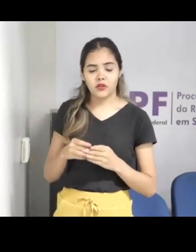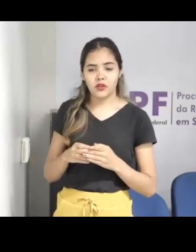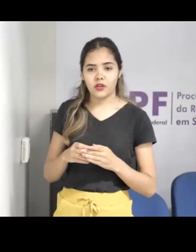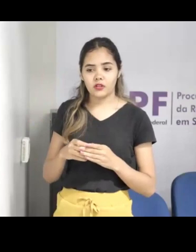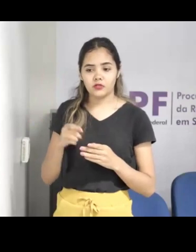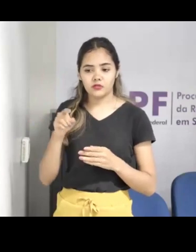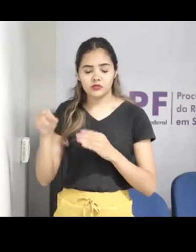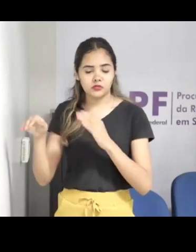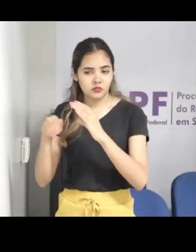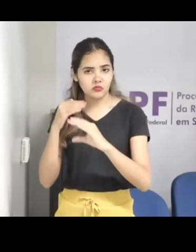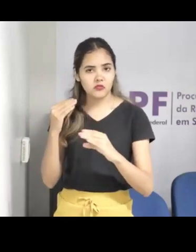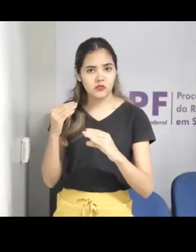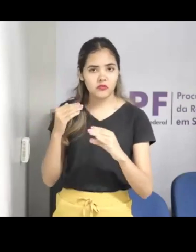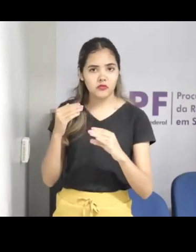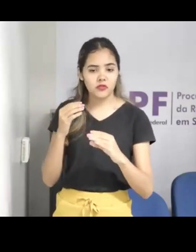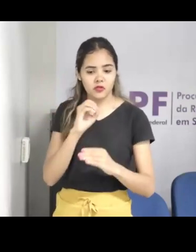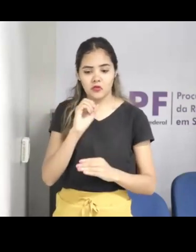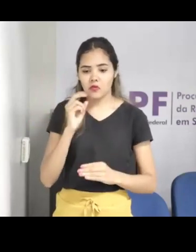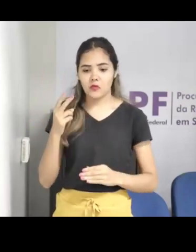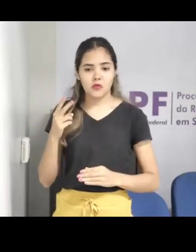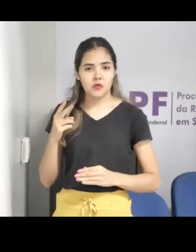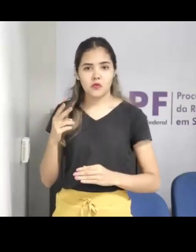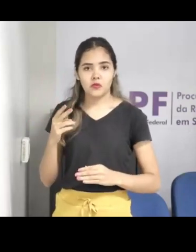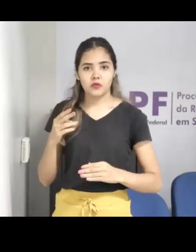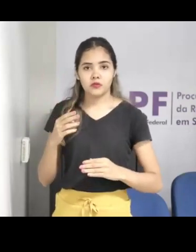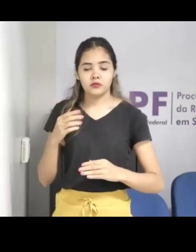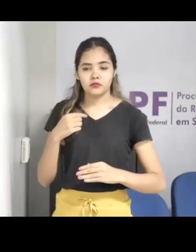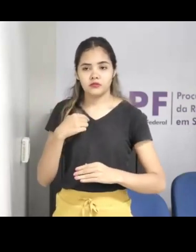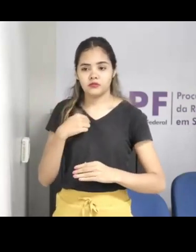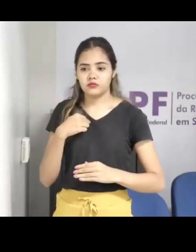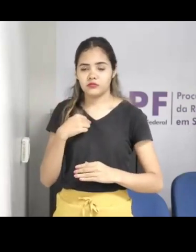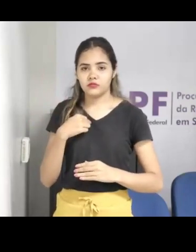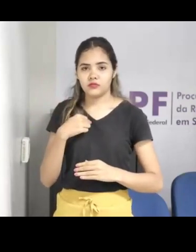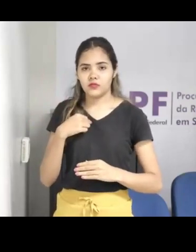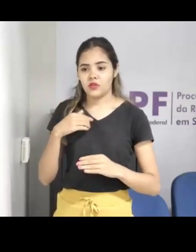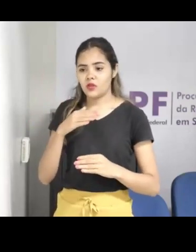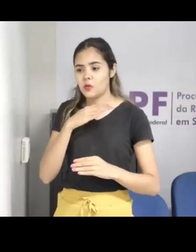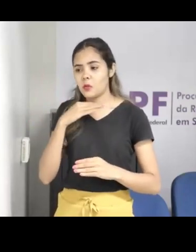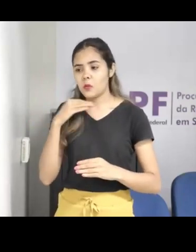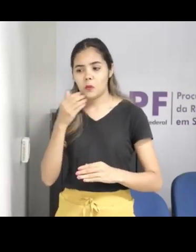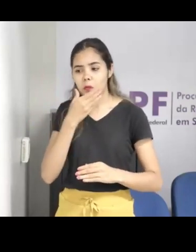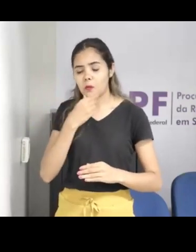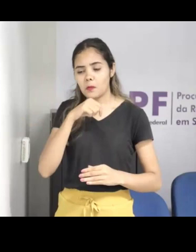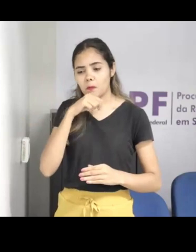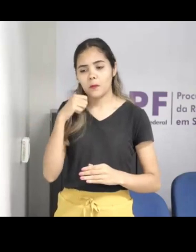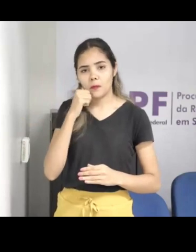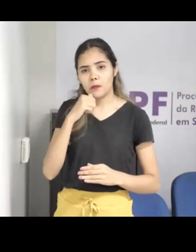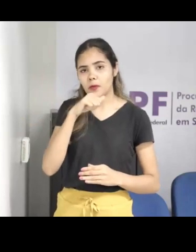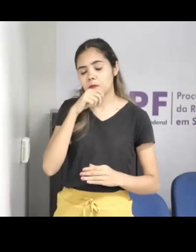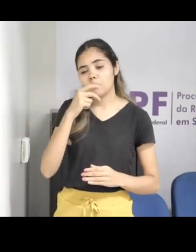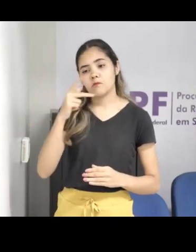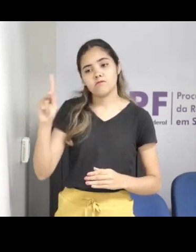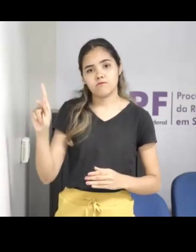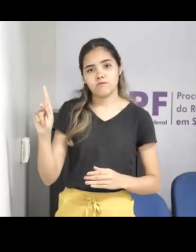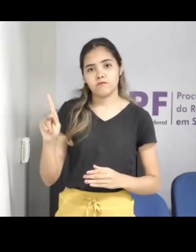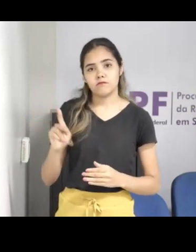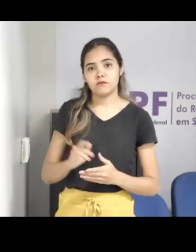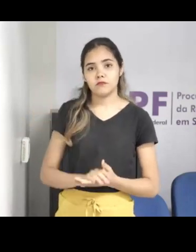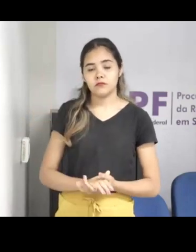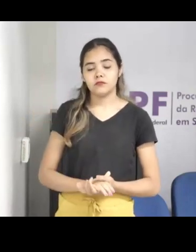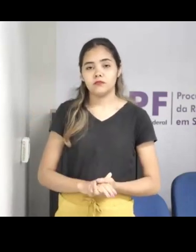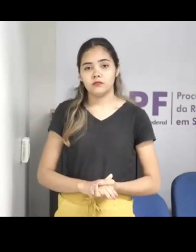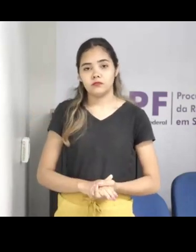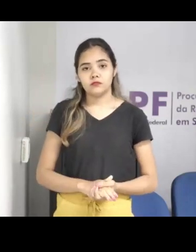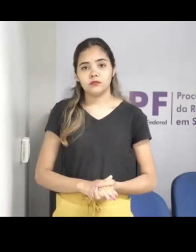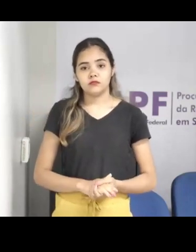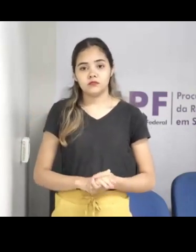fala assim, se você não fizer tal coisa, se você não me mandar tal foto, eu vou matar o seu pai e a sua mãe, eu vou até a sua escola, eu vou mandar para todo mundo da